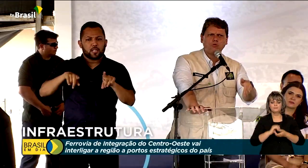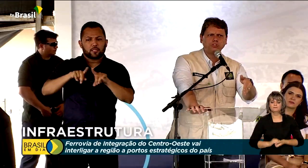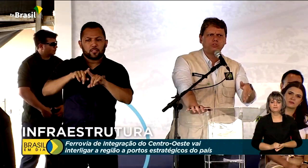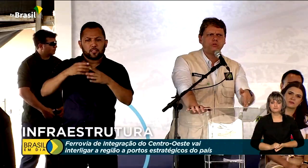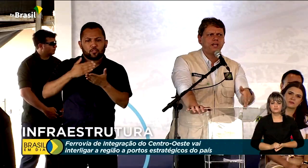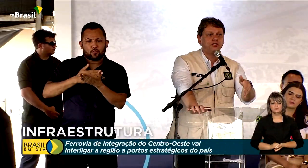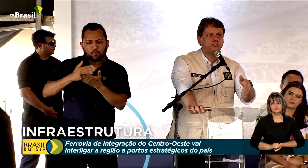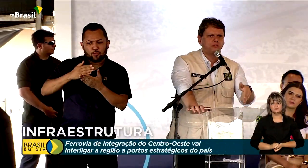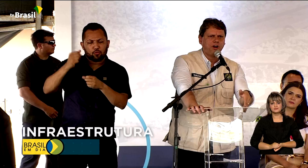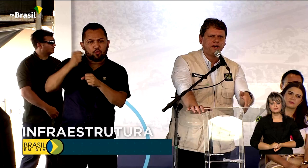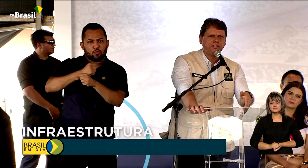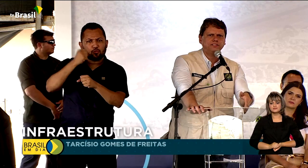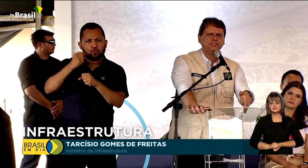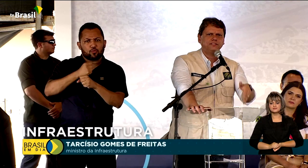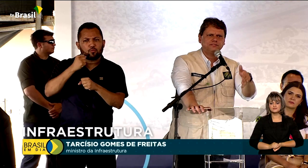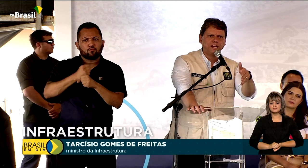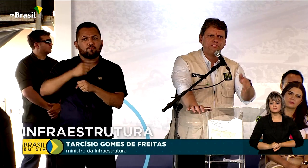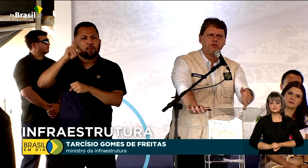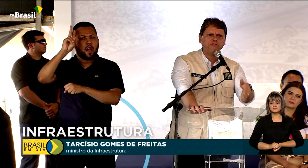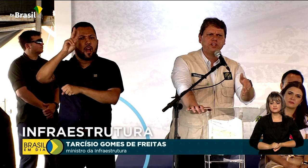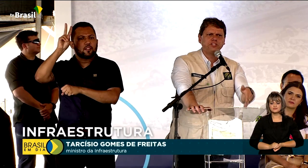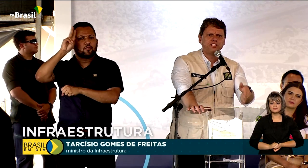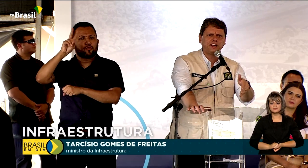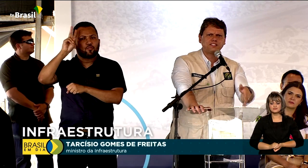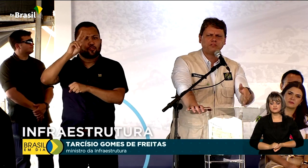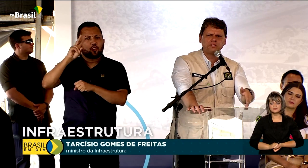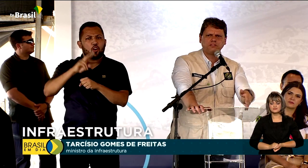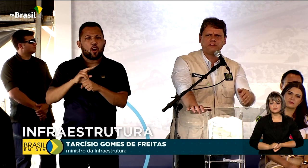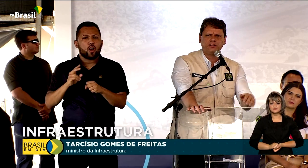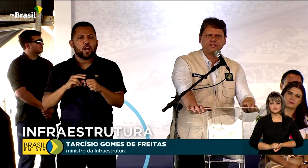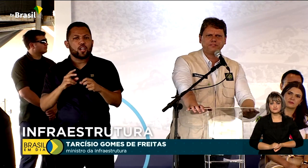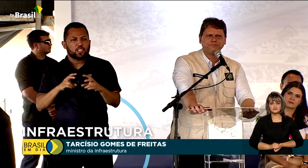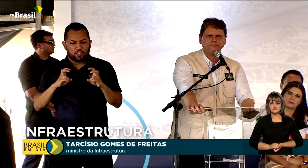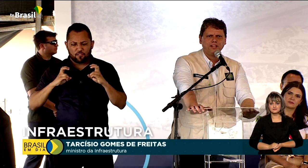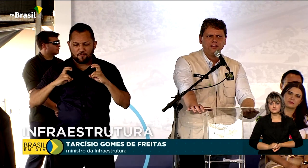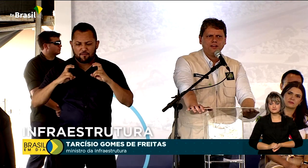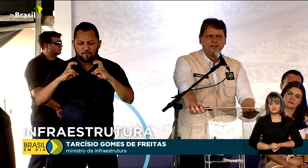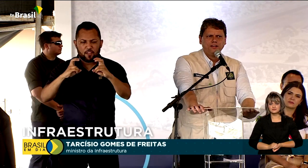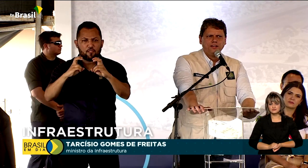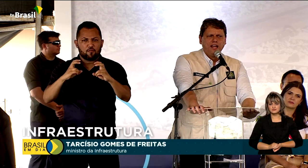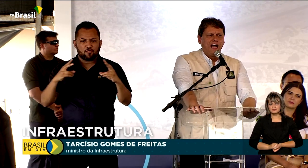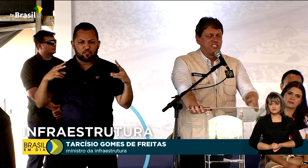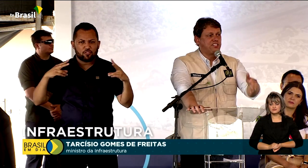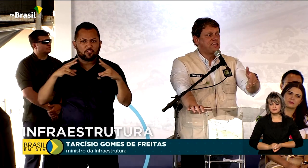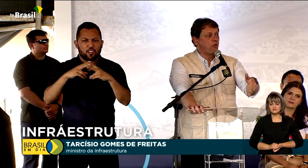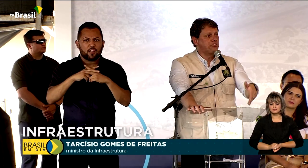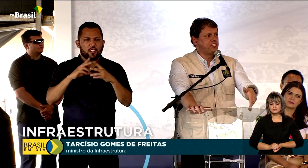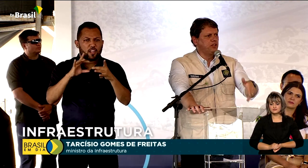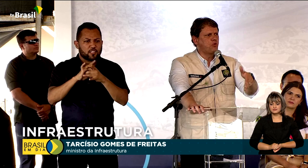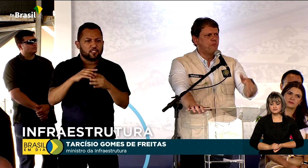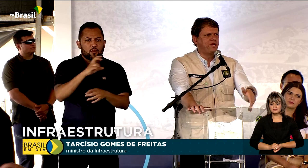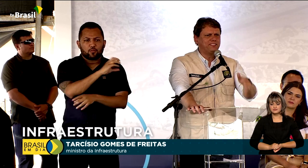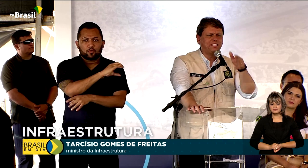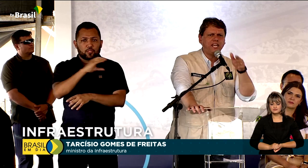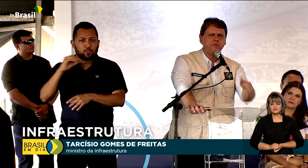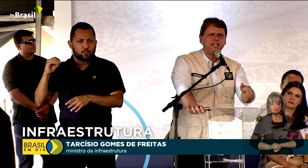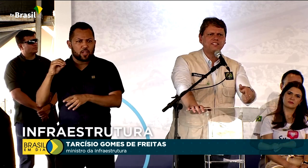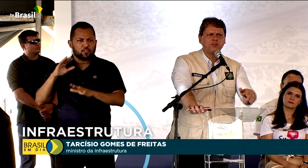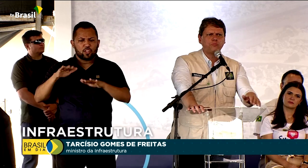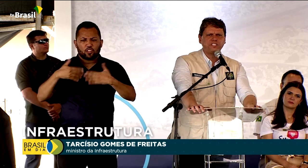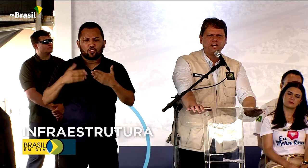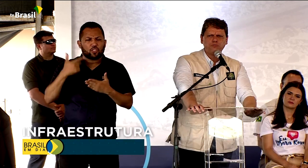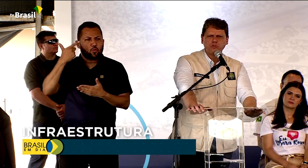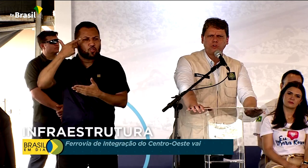começou a construir a história da Ferrovia de Integração do Centro-Oeste. A gente está conseguindo cumprir a